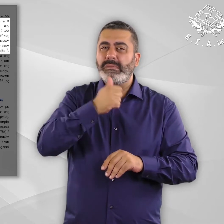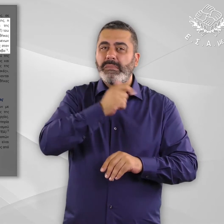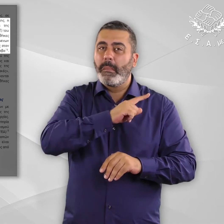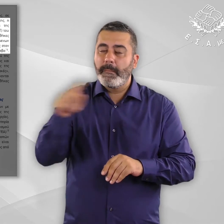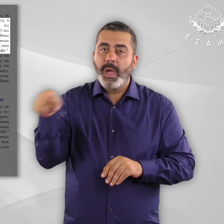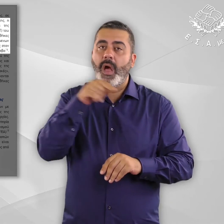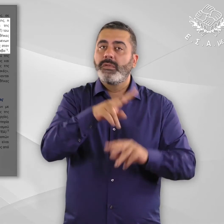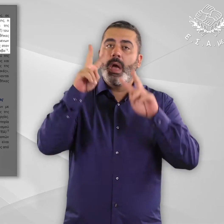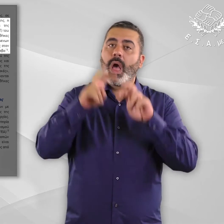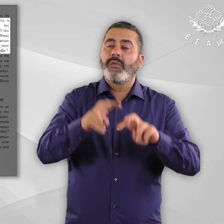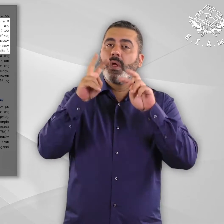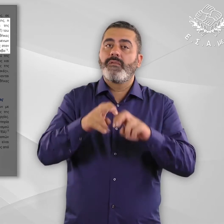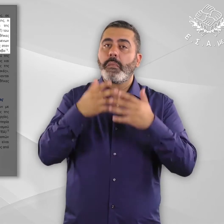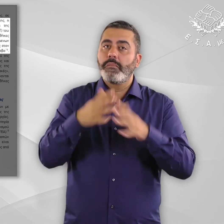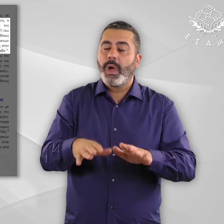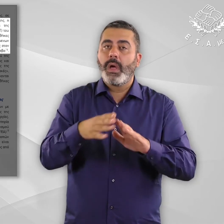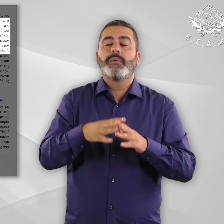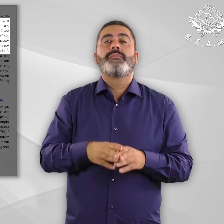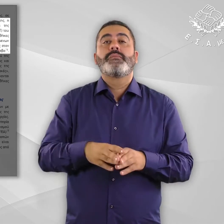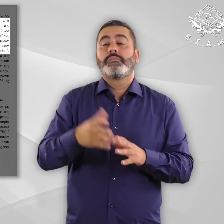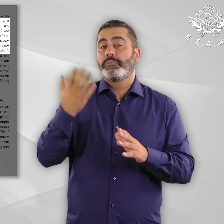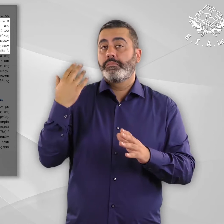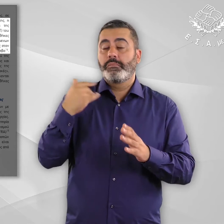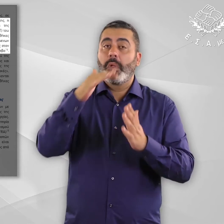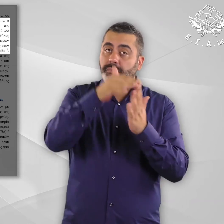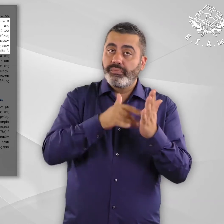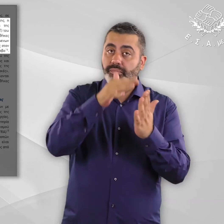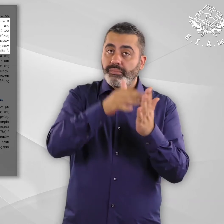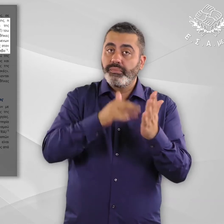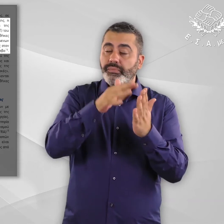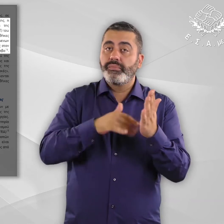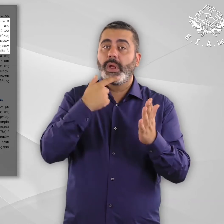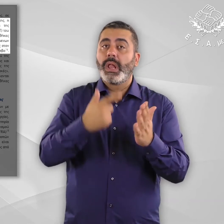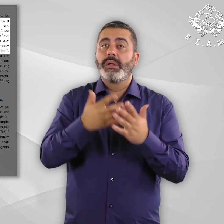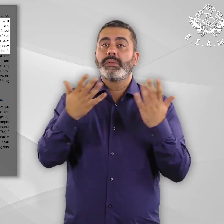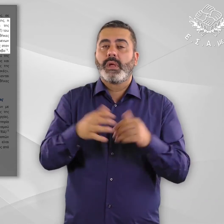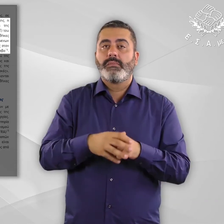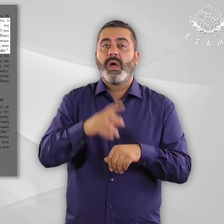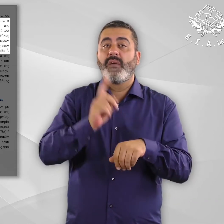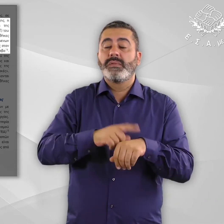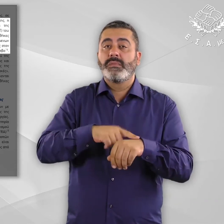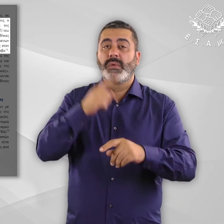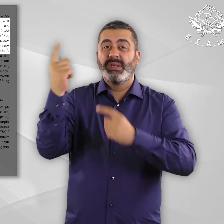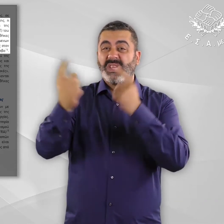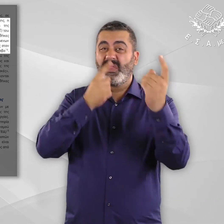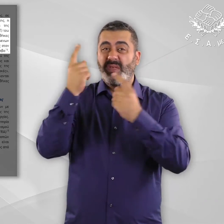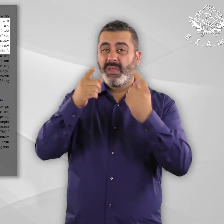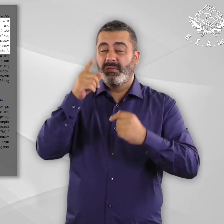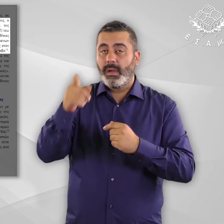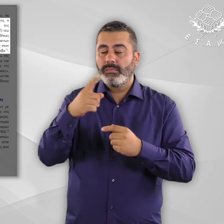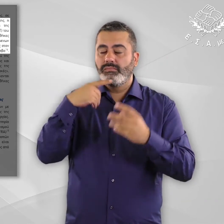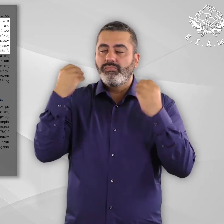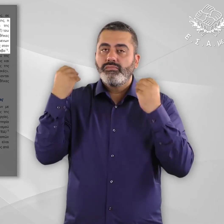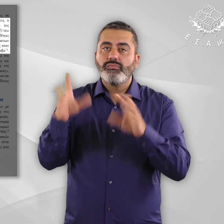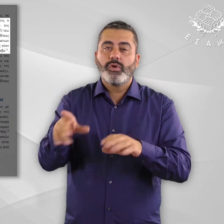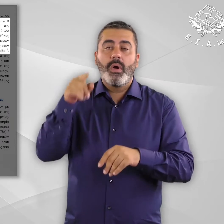Μεταχείρισης ή Τυμωρίας, του Συμβουλίου της Ευρώπης, κρίνει ως ακατάλληλος τις συνθήκες κράτησης και διαπιστώνει